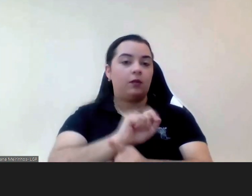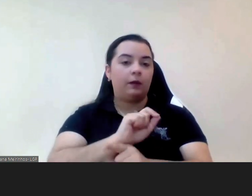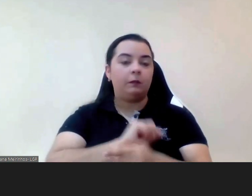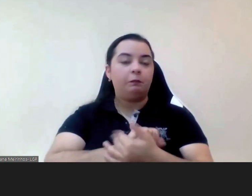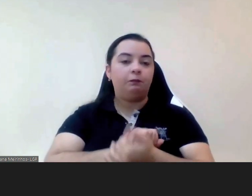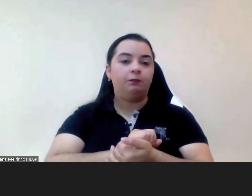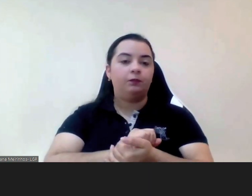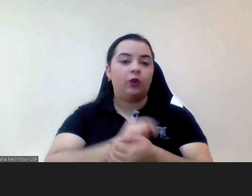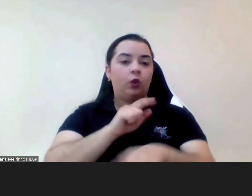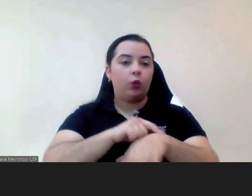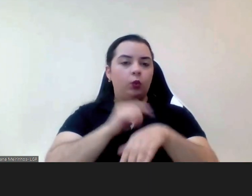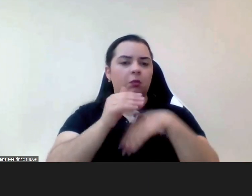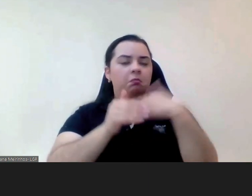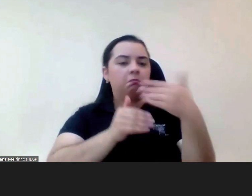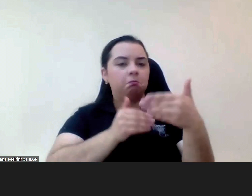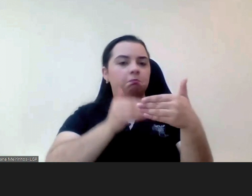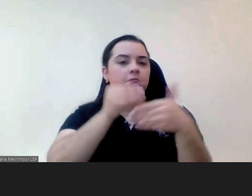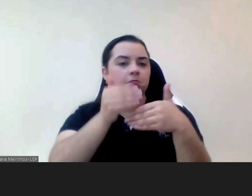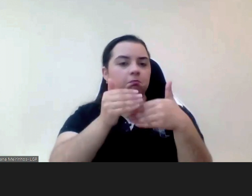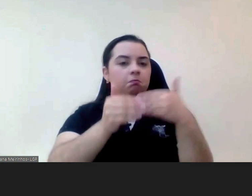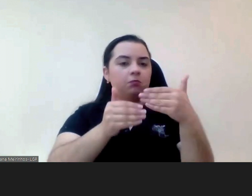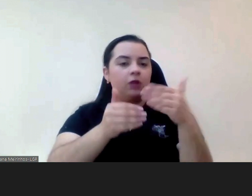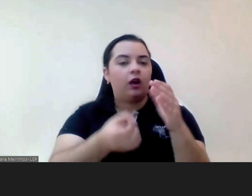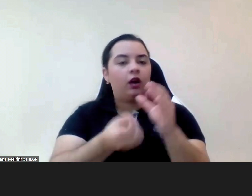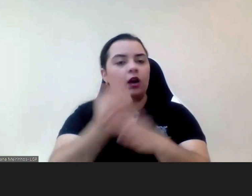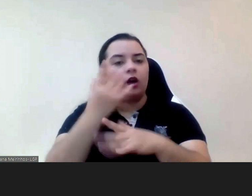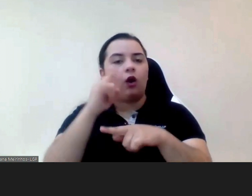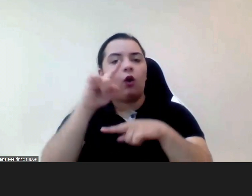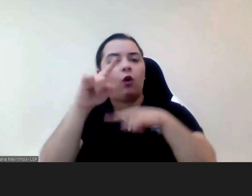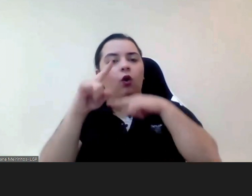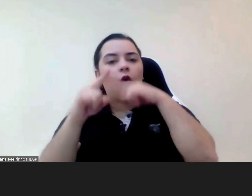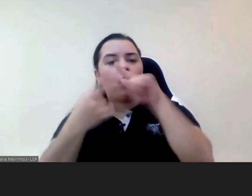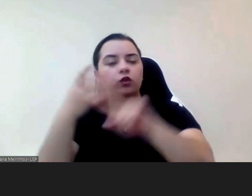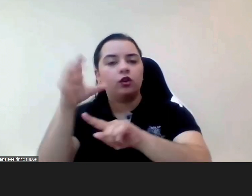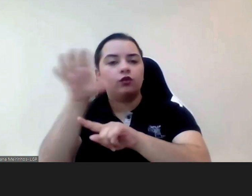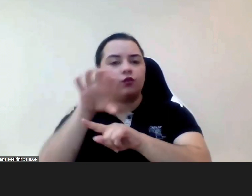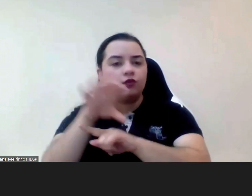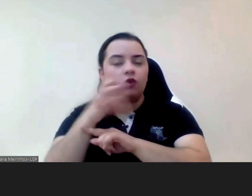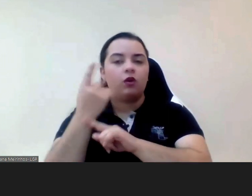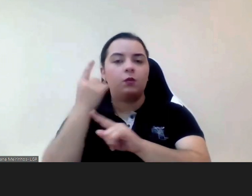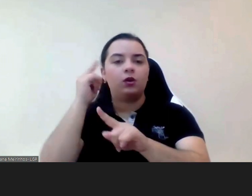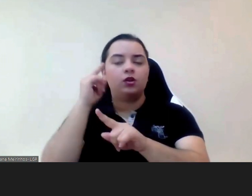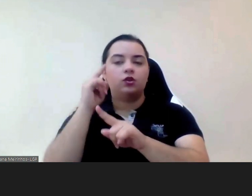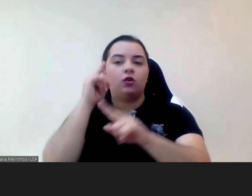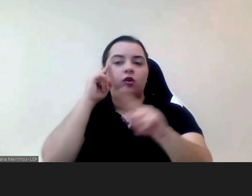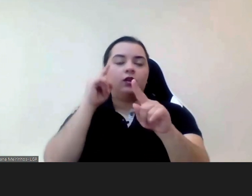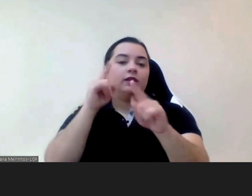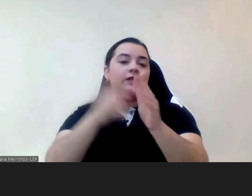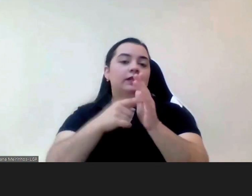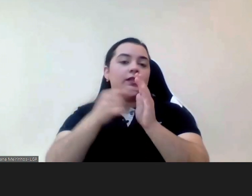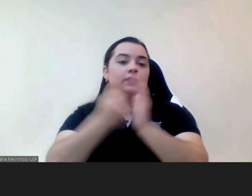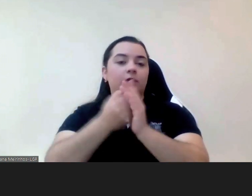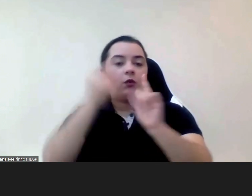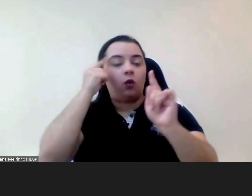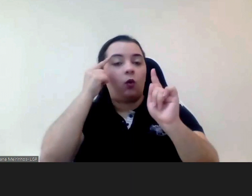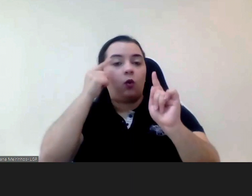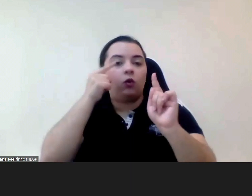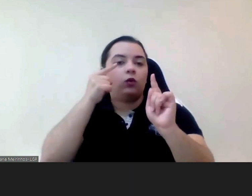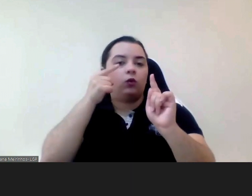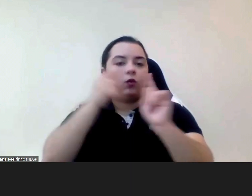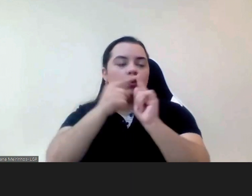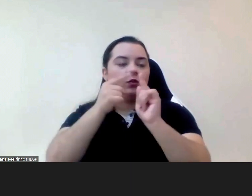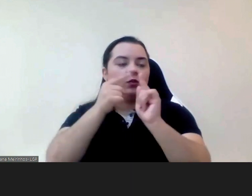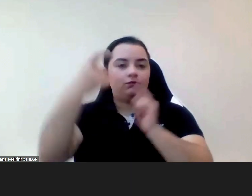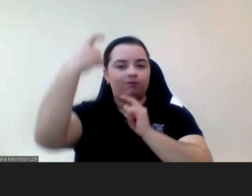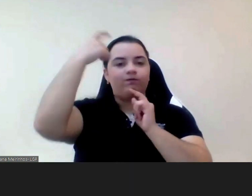criando outras respostas sociais com o intuito de cumprir a missão da nossa organização